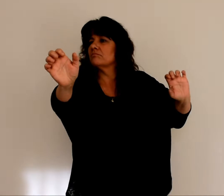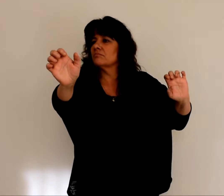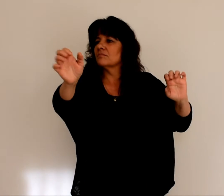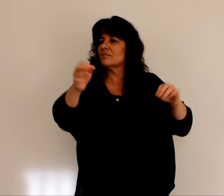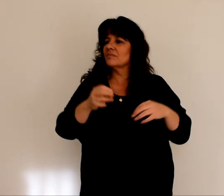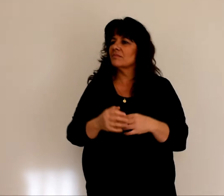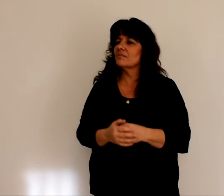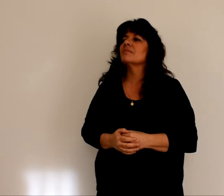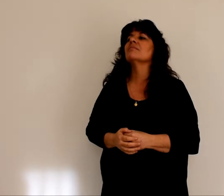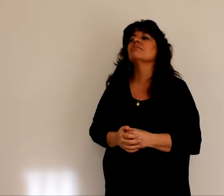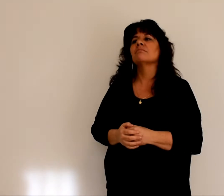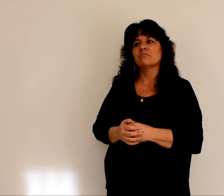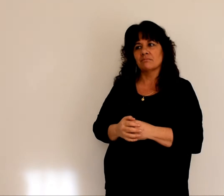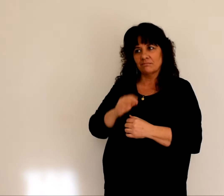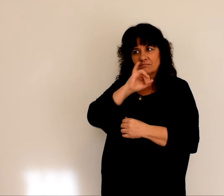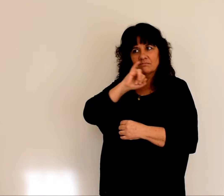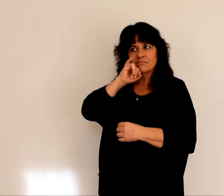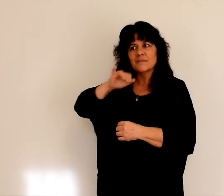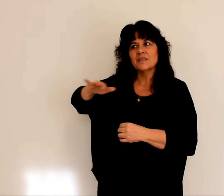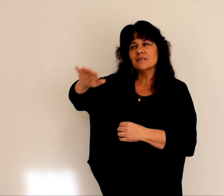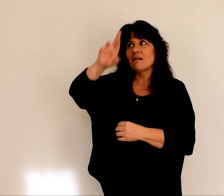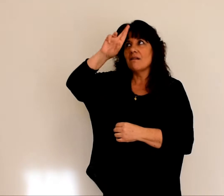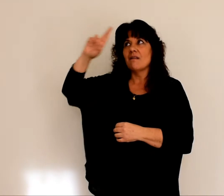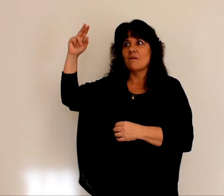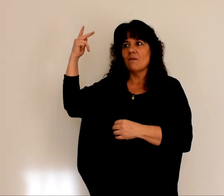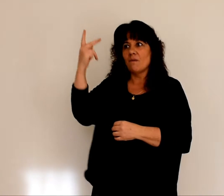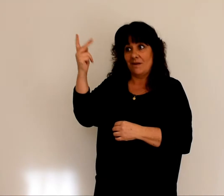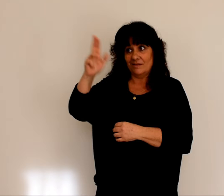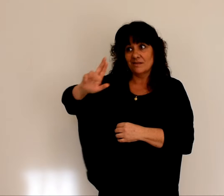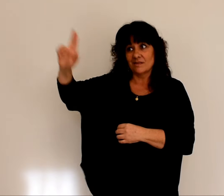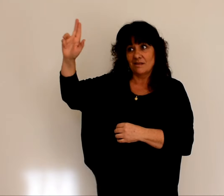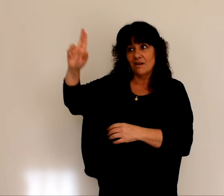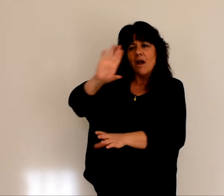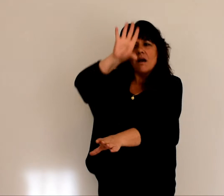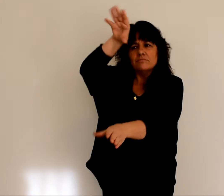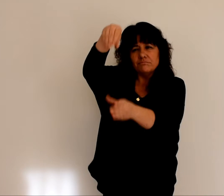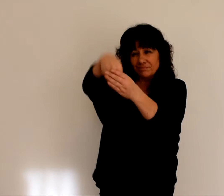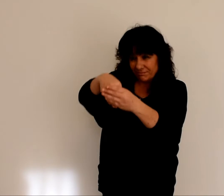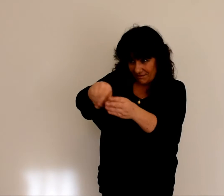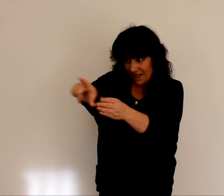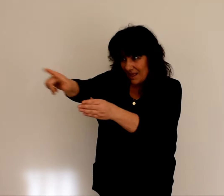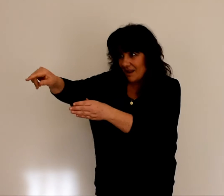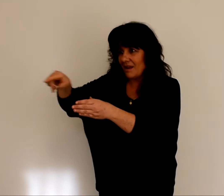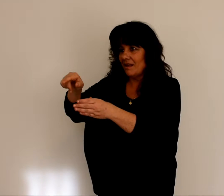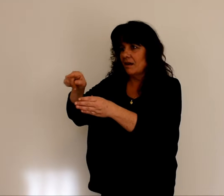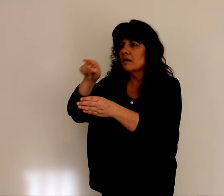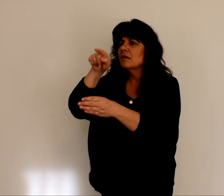Le roi d'Israël, le Seigneur est en toi. Tu n'as plus à craindre le malheur.